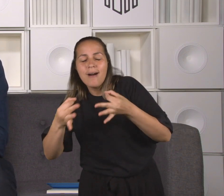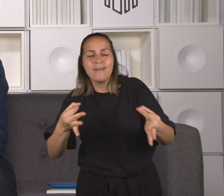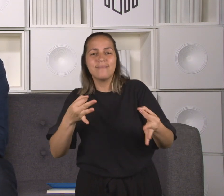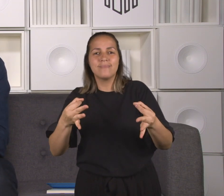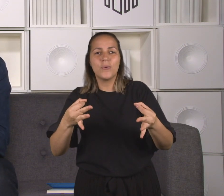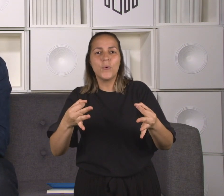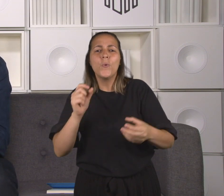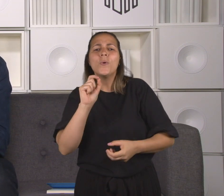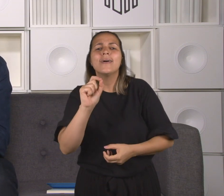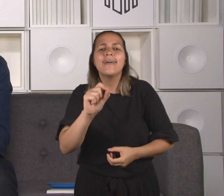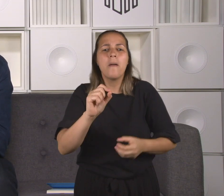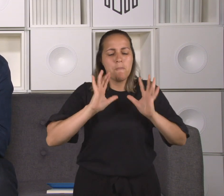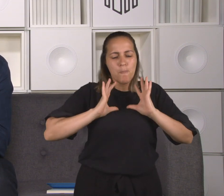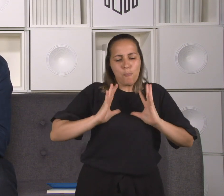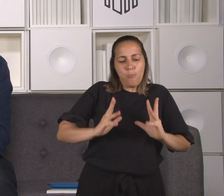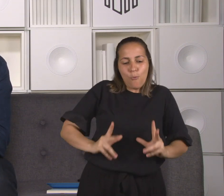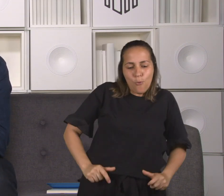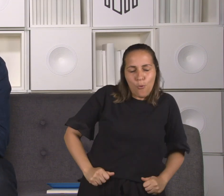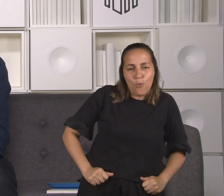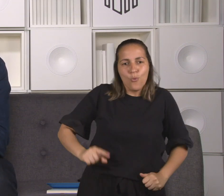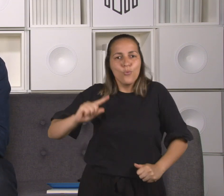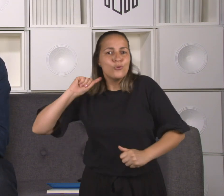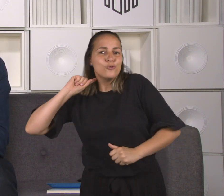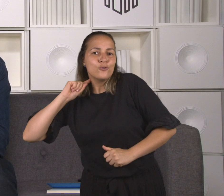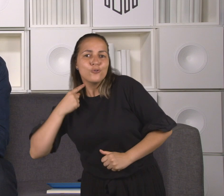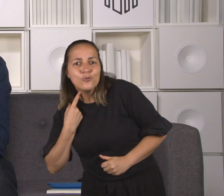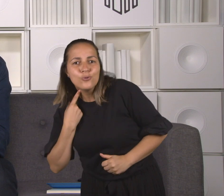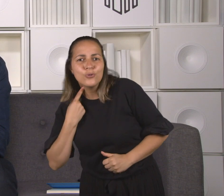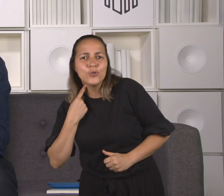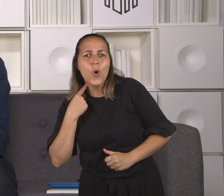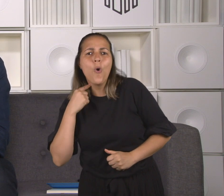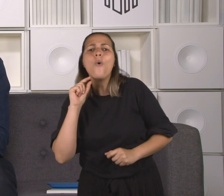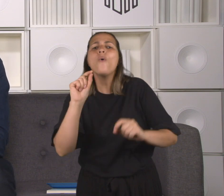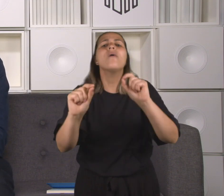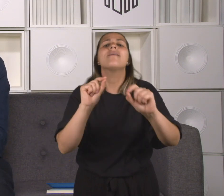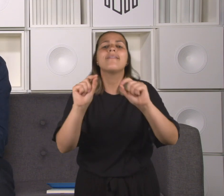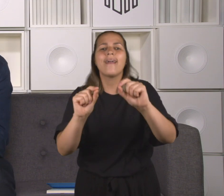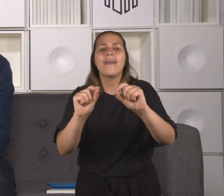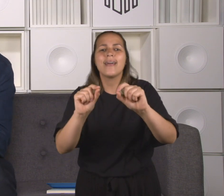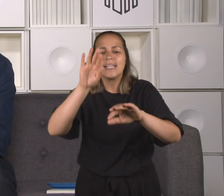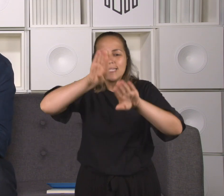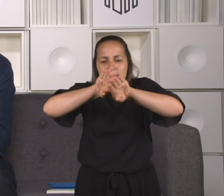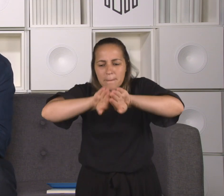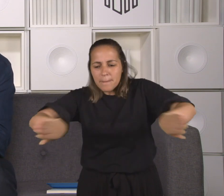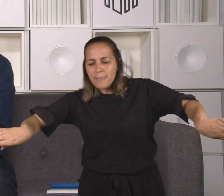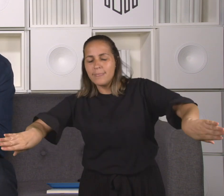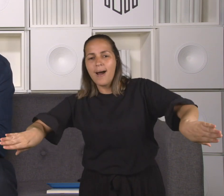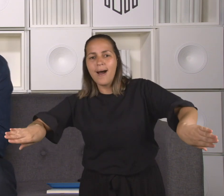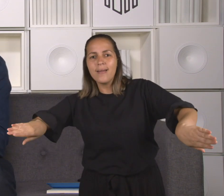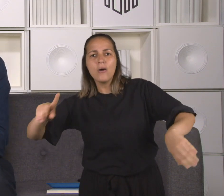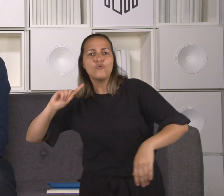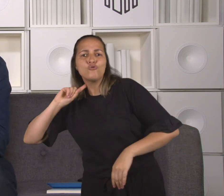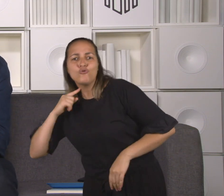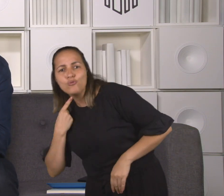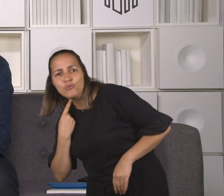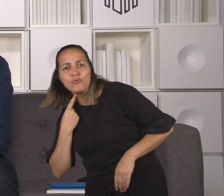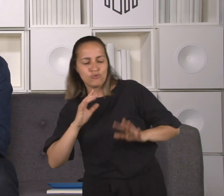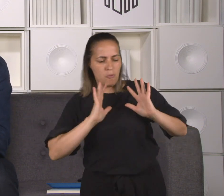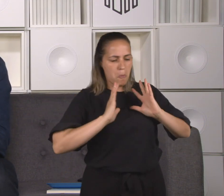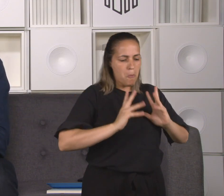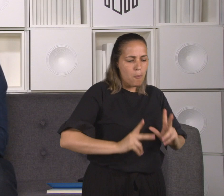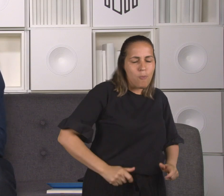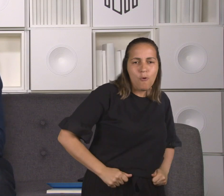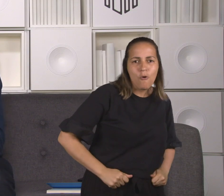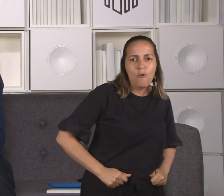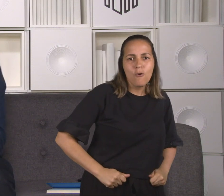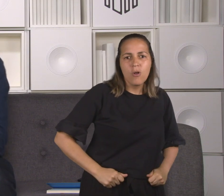o que é puro e o é impuro, o que é profano e o que é sagrado, o que é de Deus e o que não é de Deus, o que a gente pode fazer e não pode fazer,